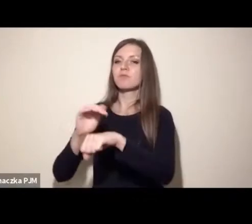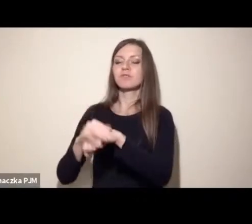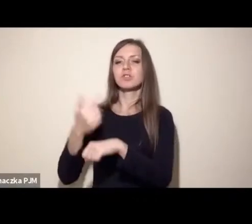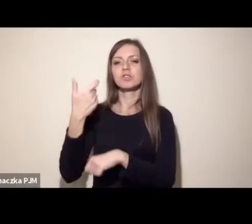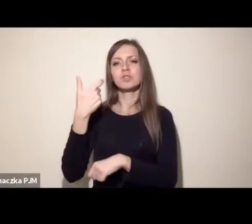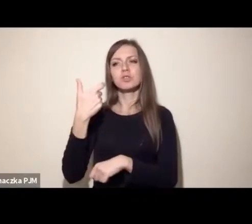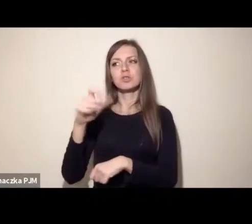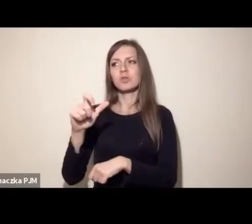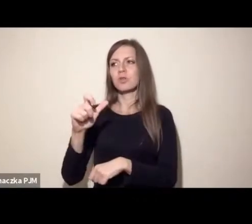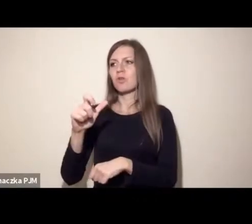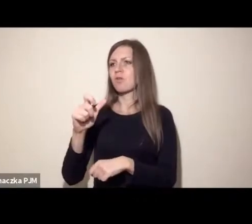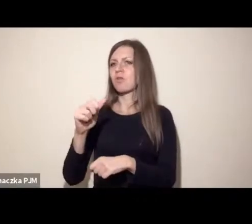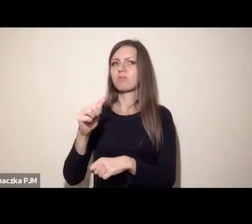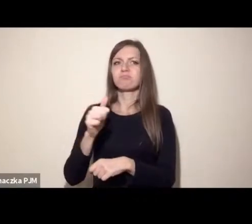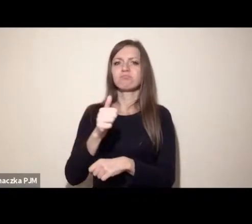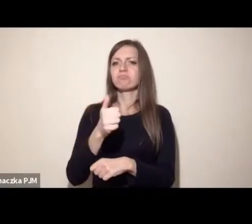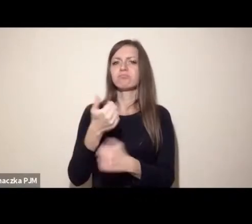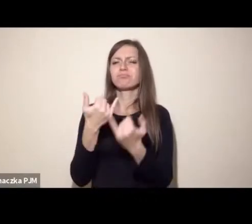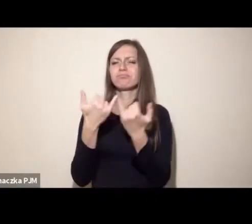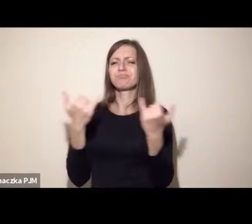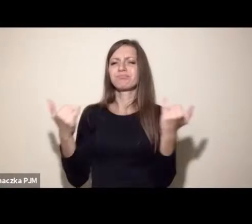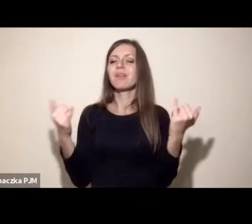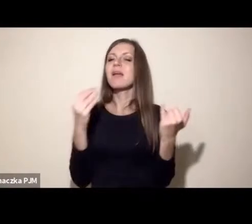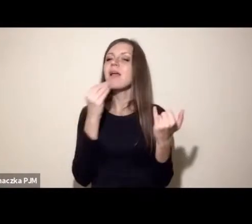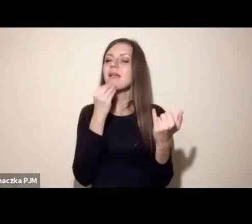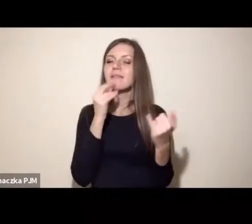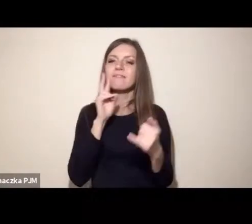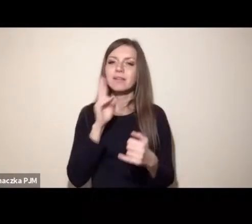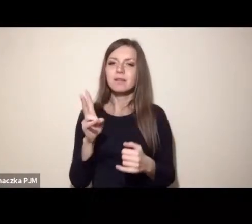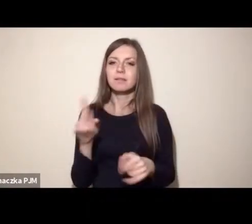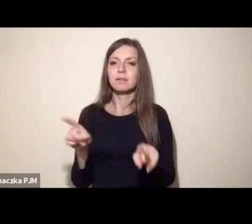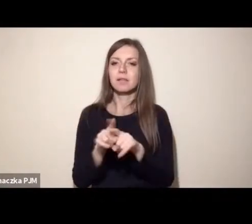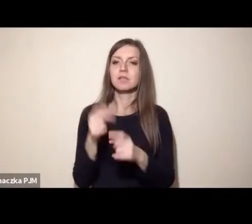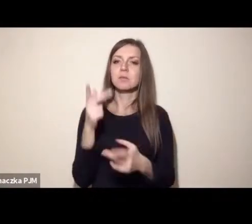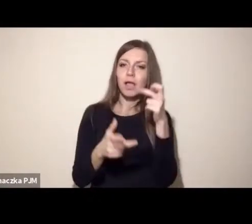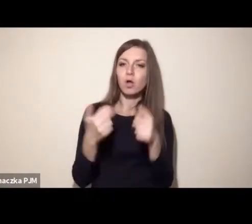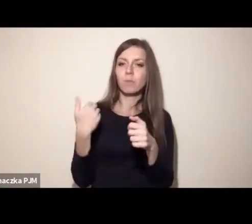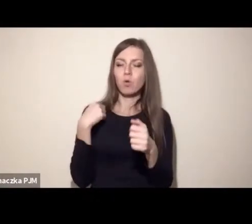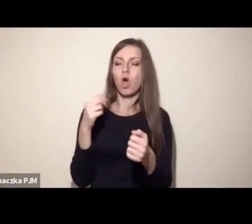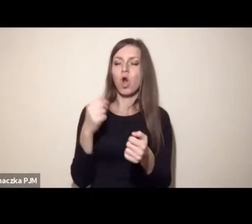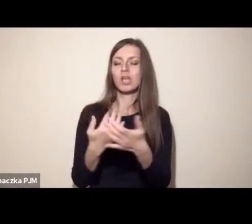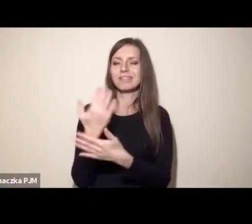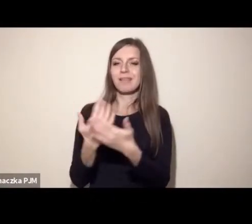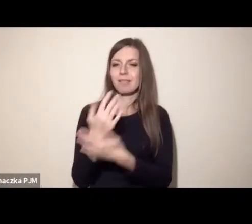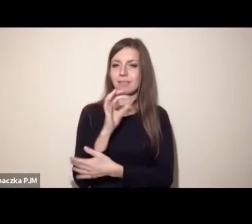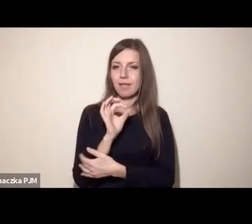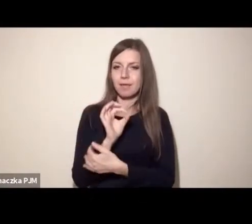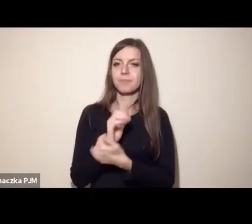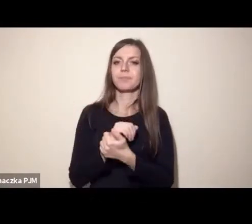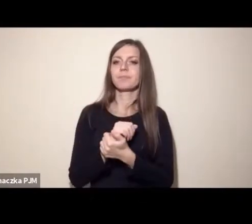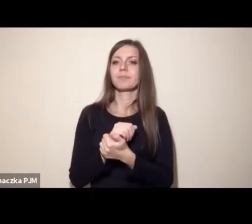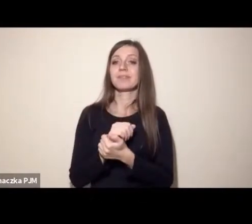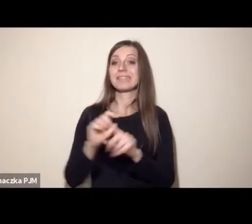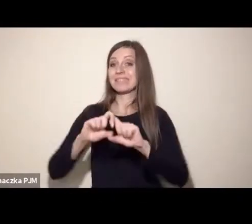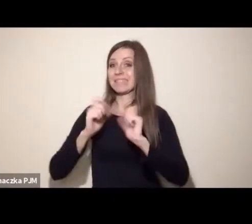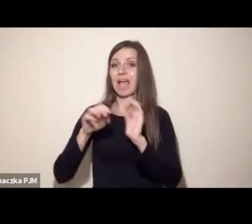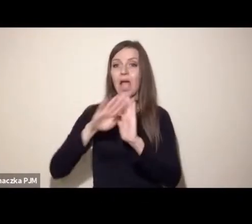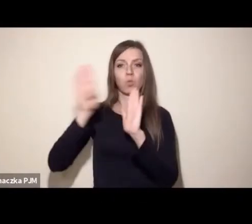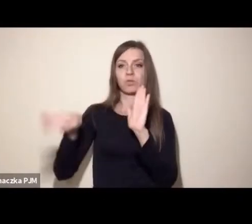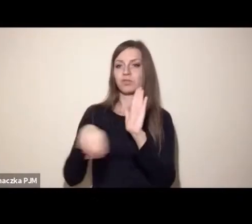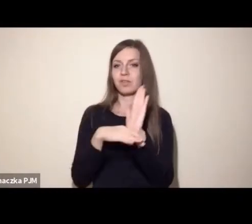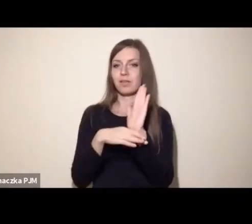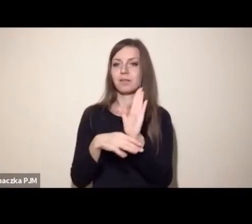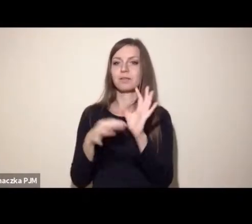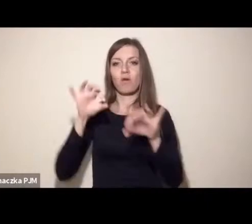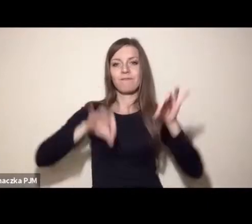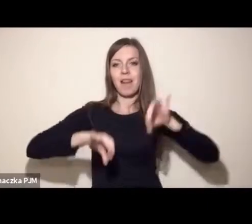roślinnych, wegańskich posiłków. Także i mleko, i wszystkie produkty były roślinne, co spowodowało, że cały dzień przez czas trwania